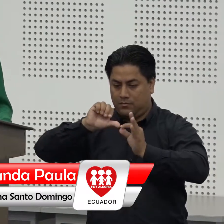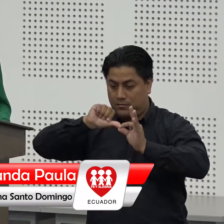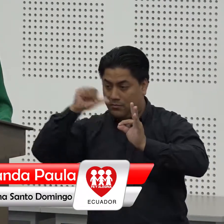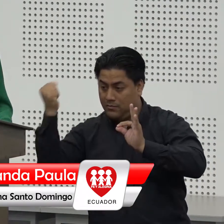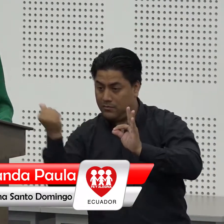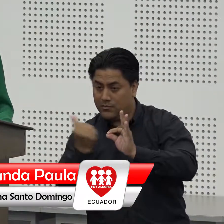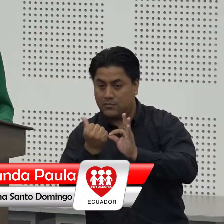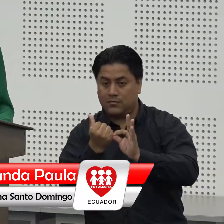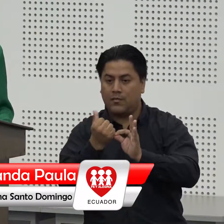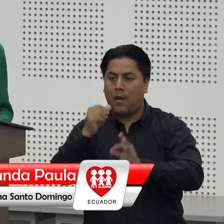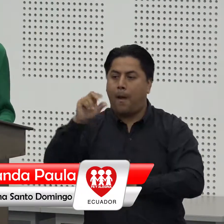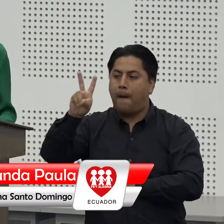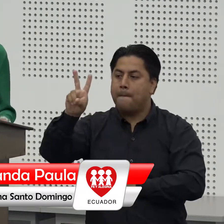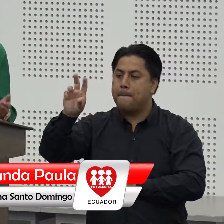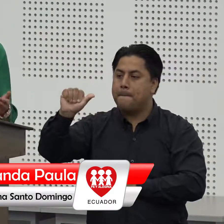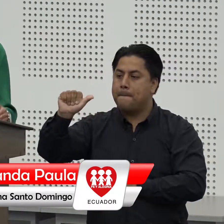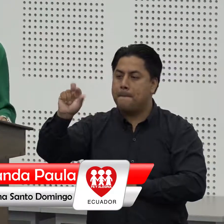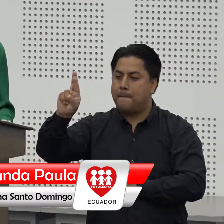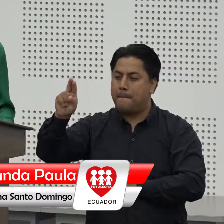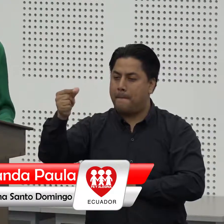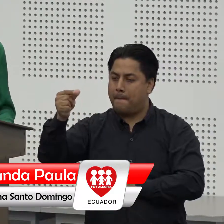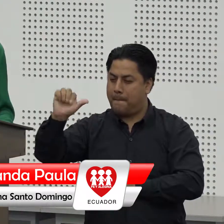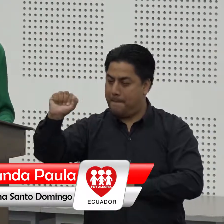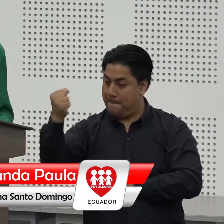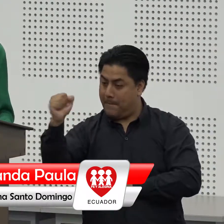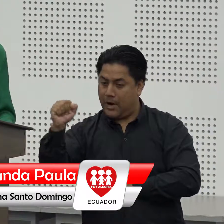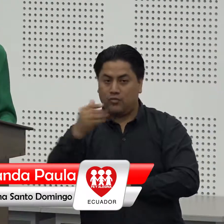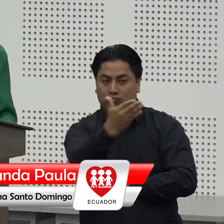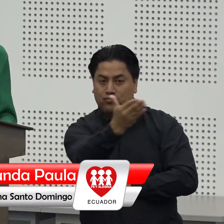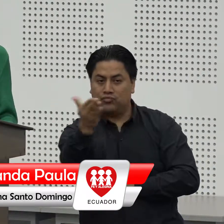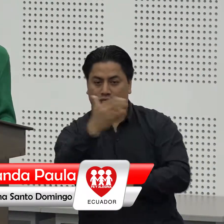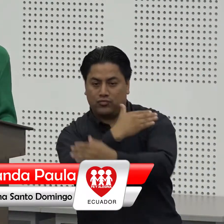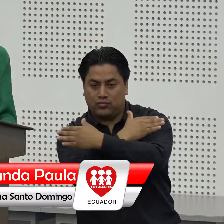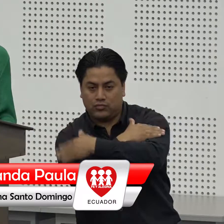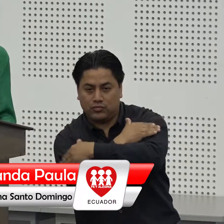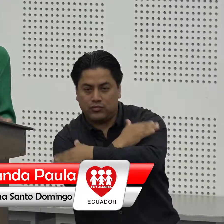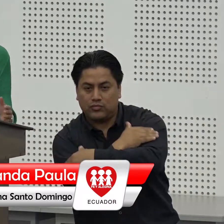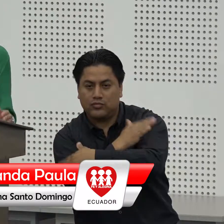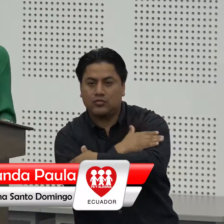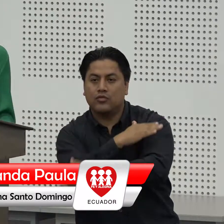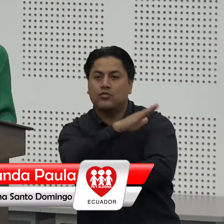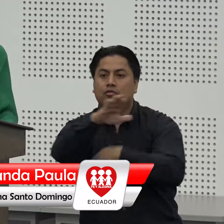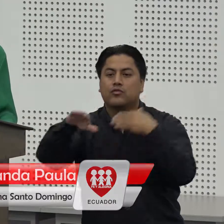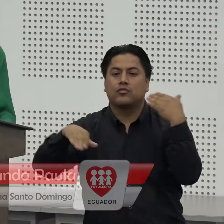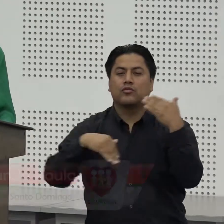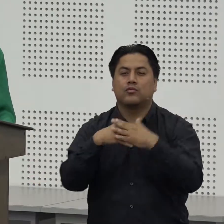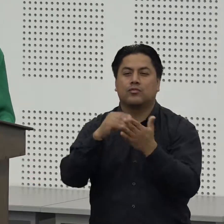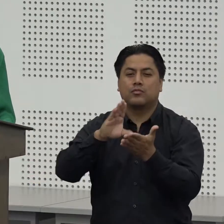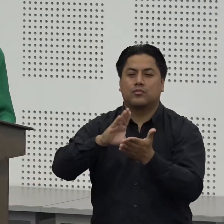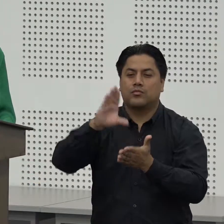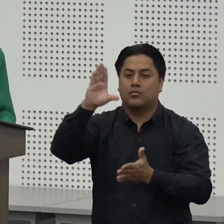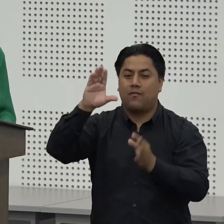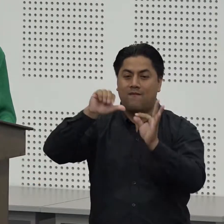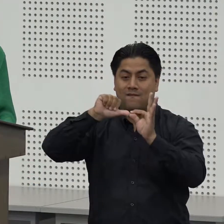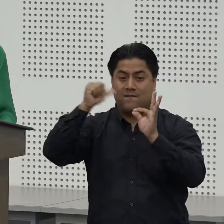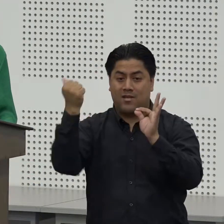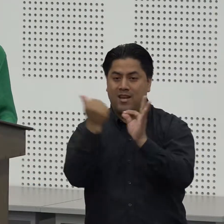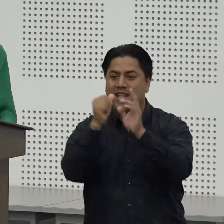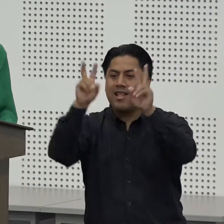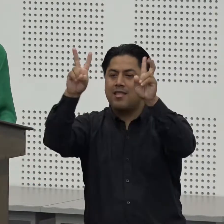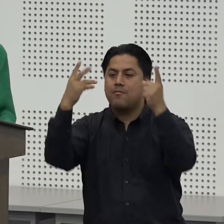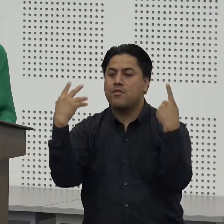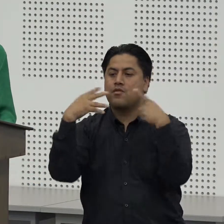cordial saludo y también dejar sentado el apoyo que fe y alegría tiene a todo el tema de inclusión educativa